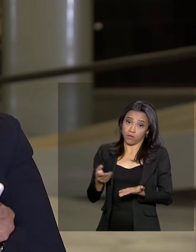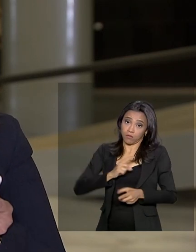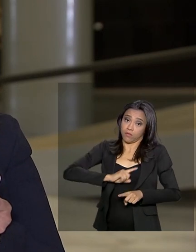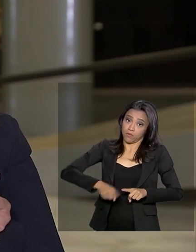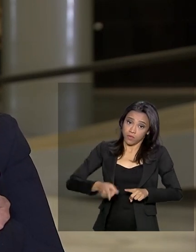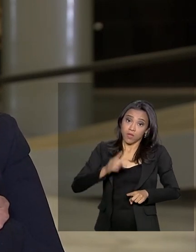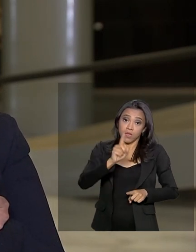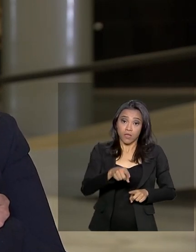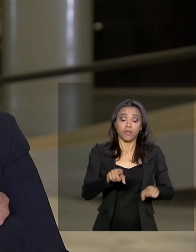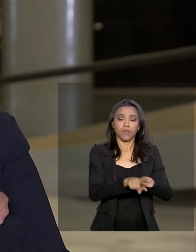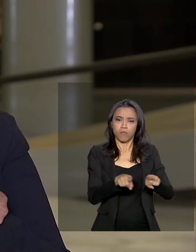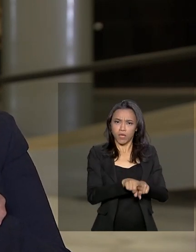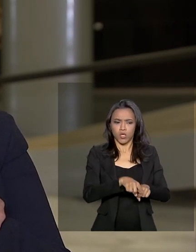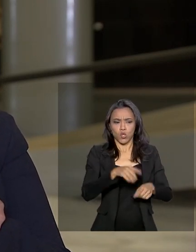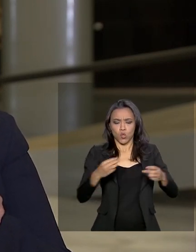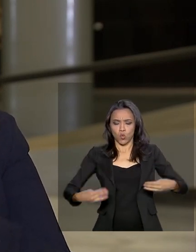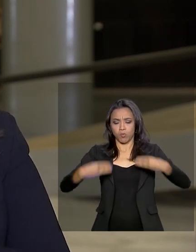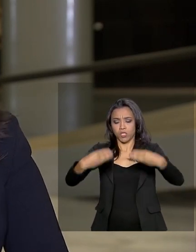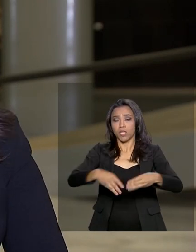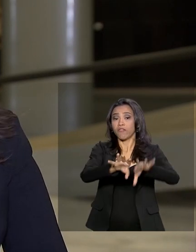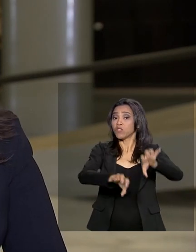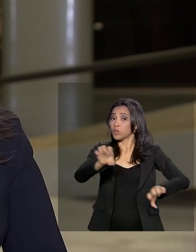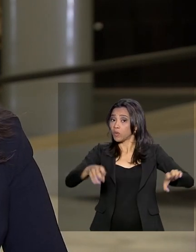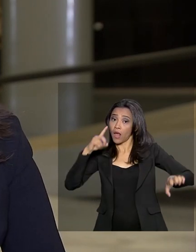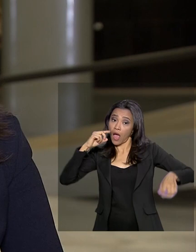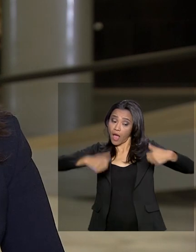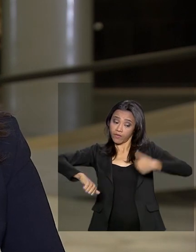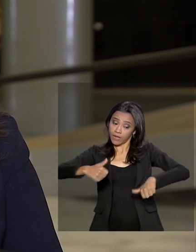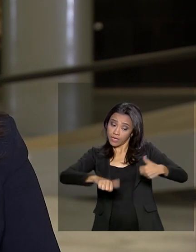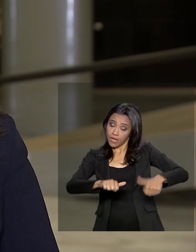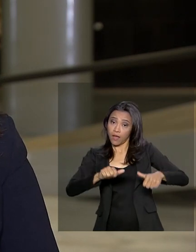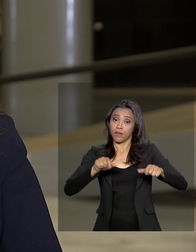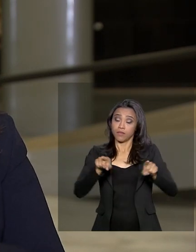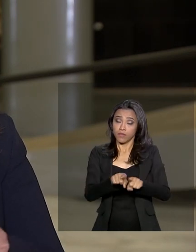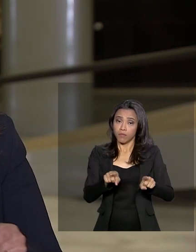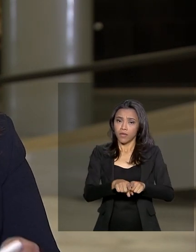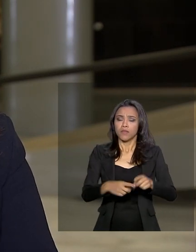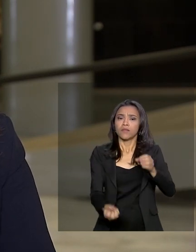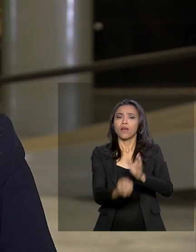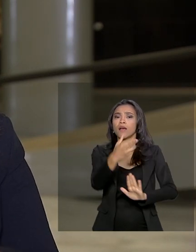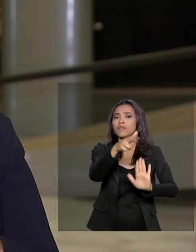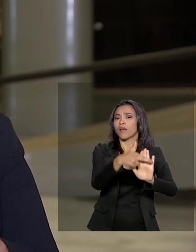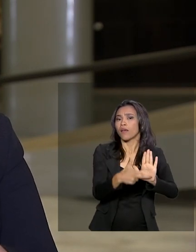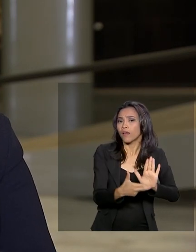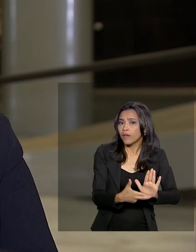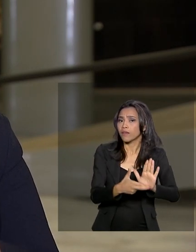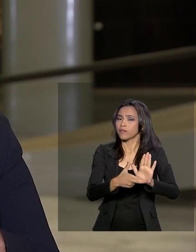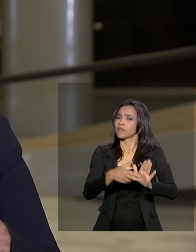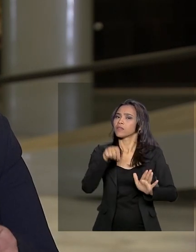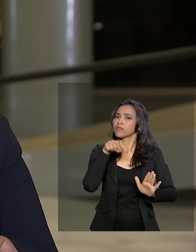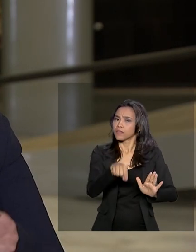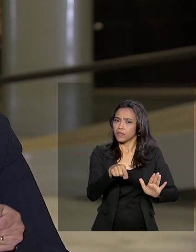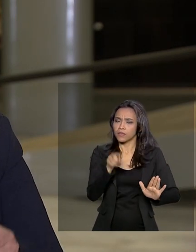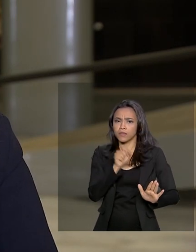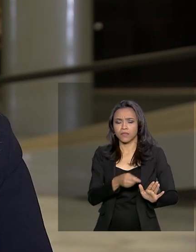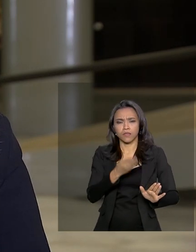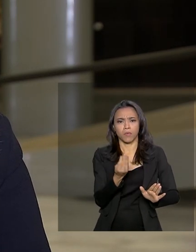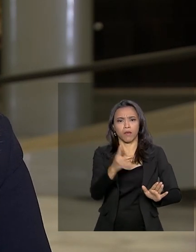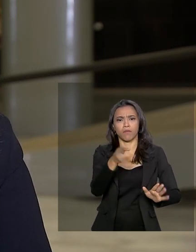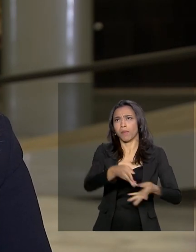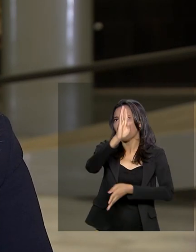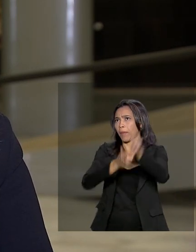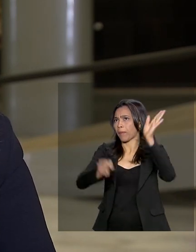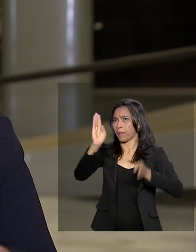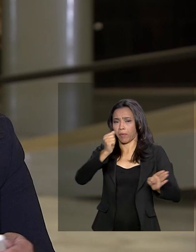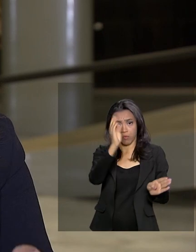da Infraestrutura reavalie esses equipamentos e também a regulamentação da fiscalização nas estradas, nas vias públicas de todo o país e torne